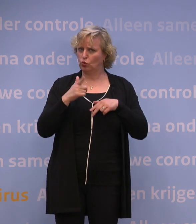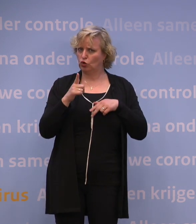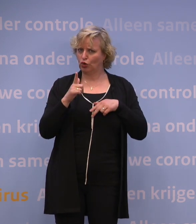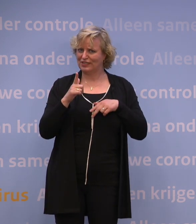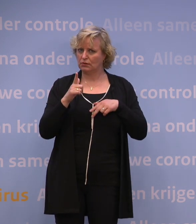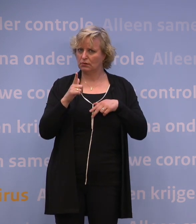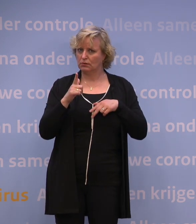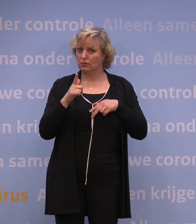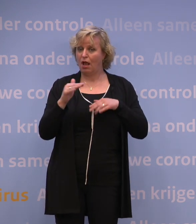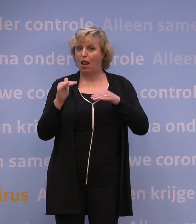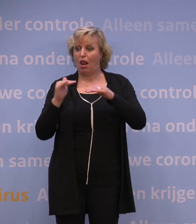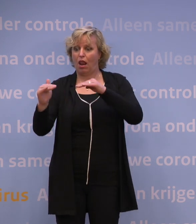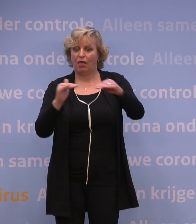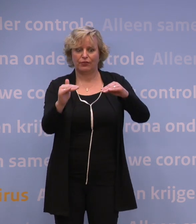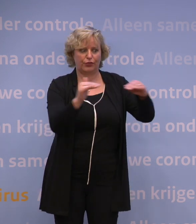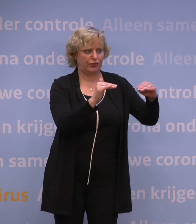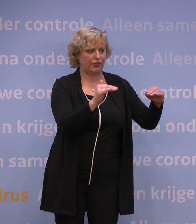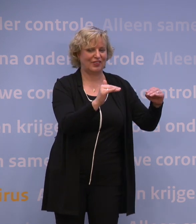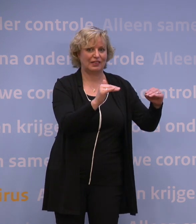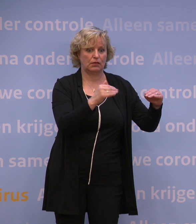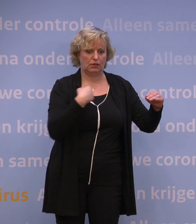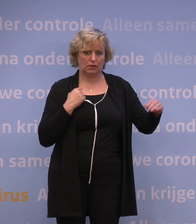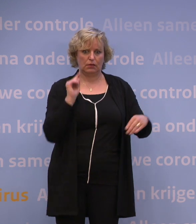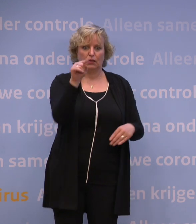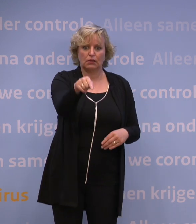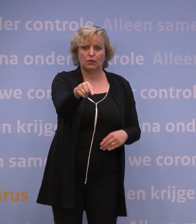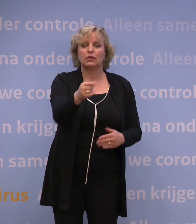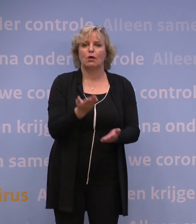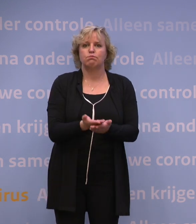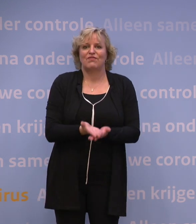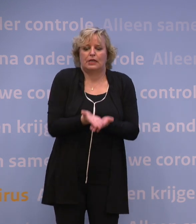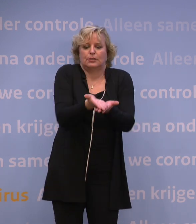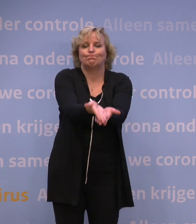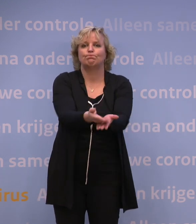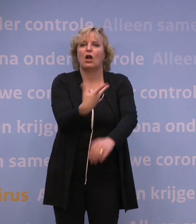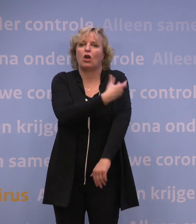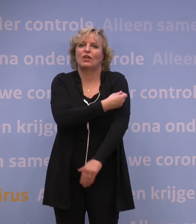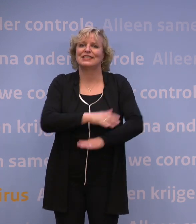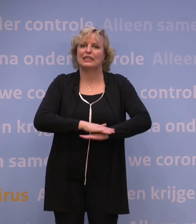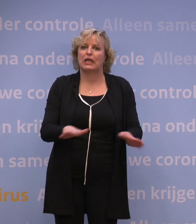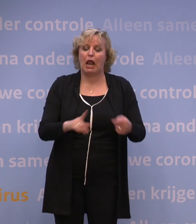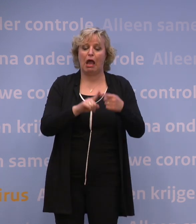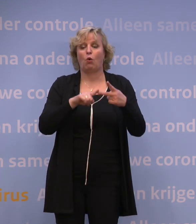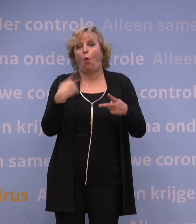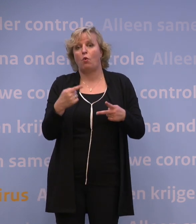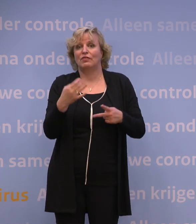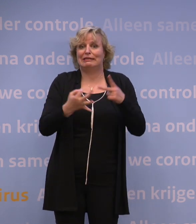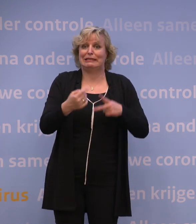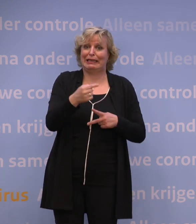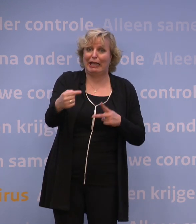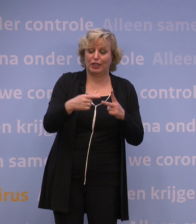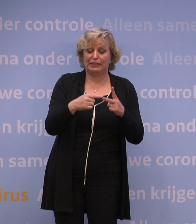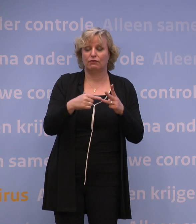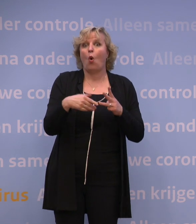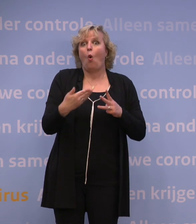dat andere landen van Nederlanders kunnen vragen om een bewijs te tonen dat je gevaccineerd bent of negatief getest bent of